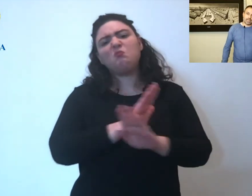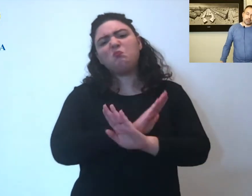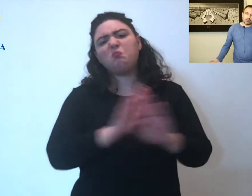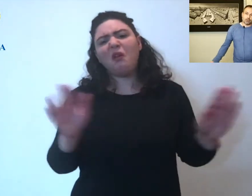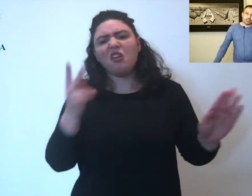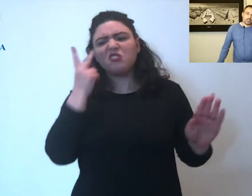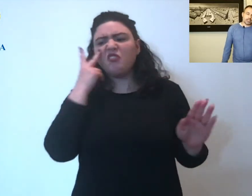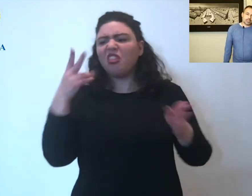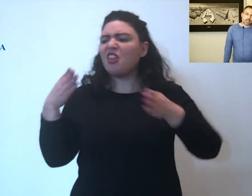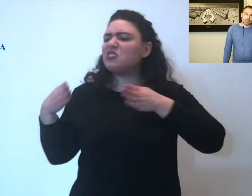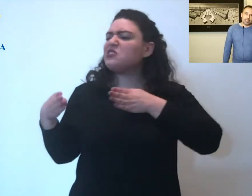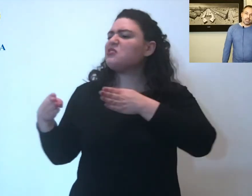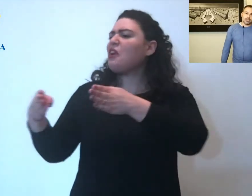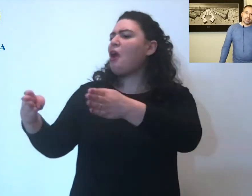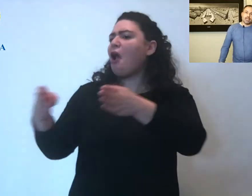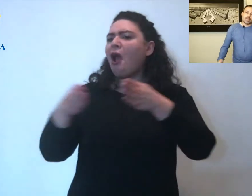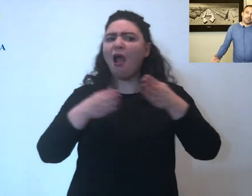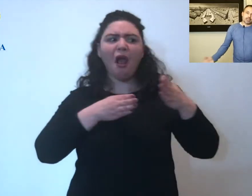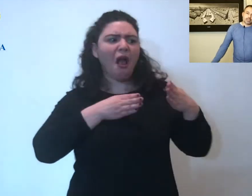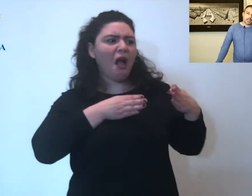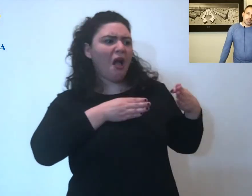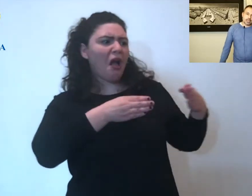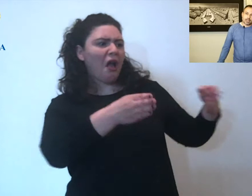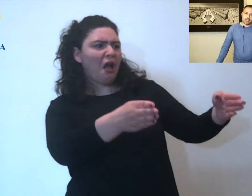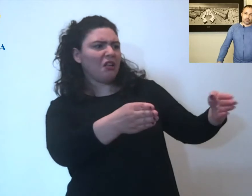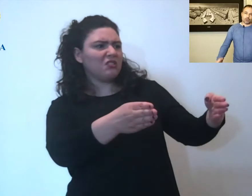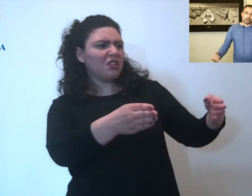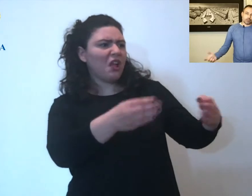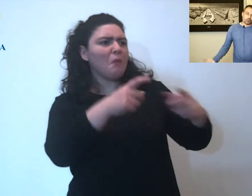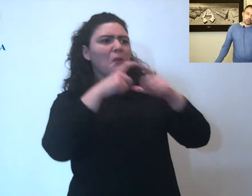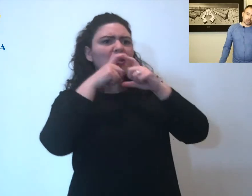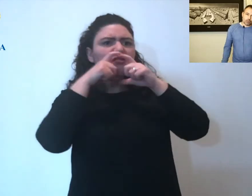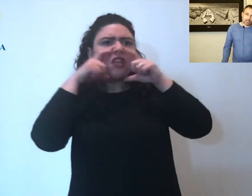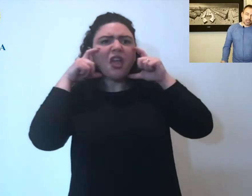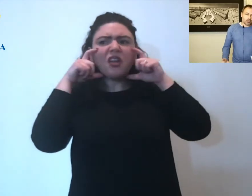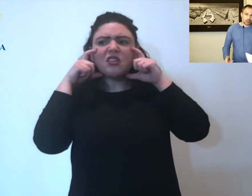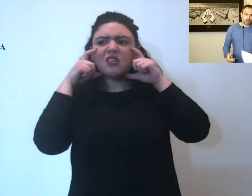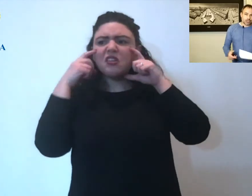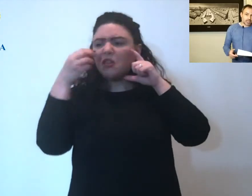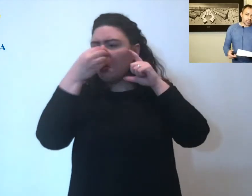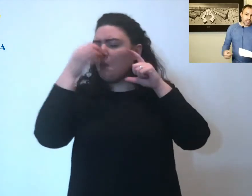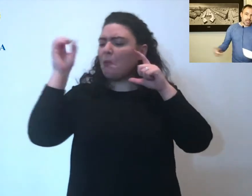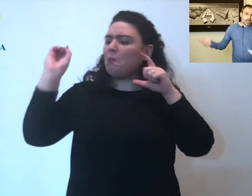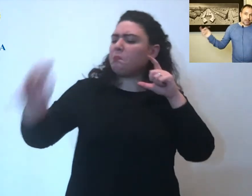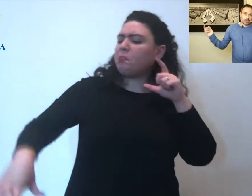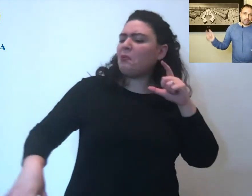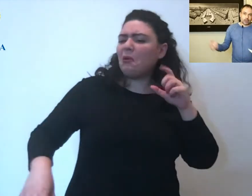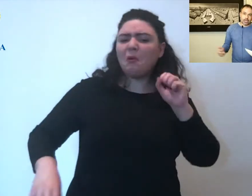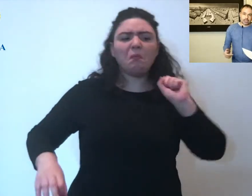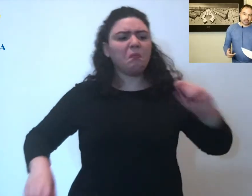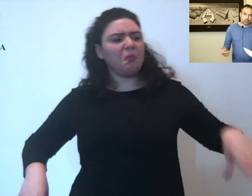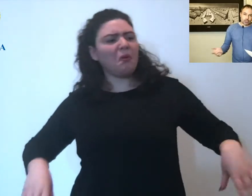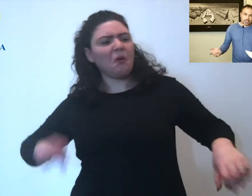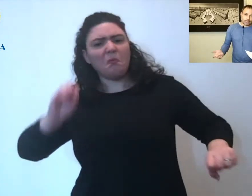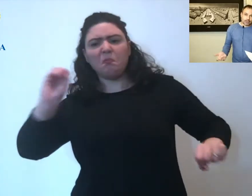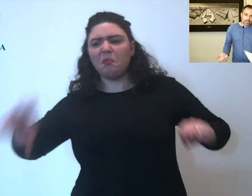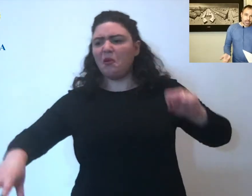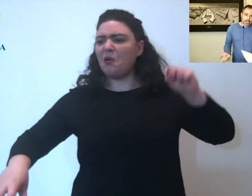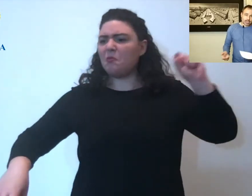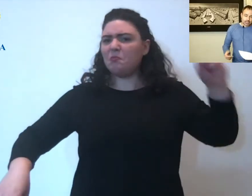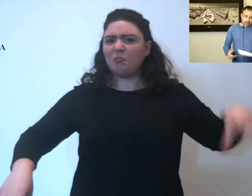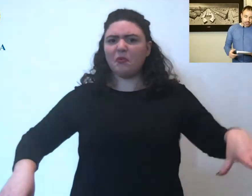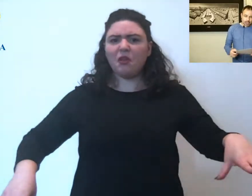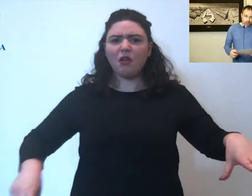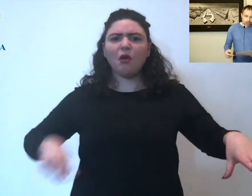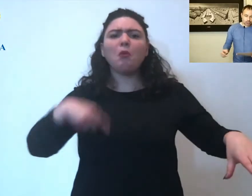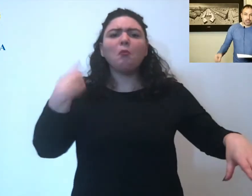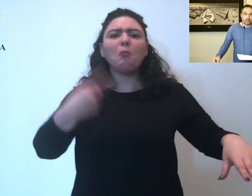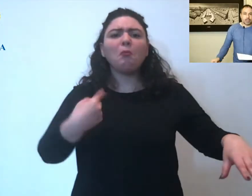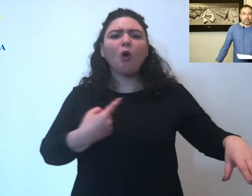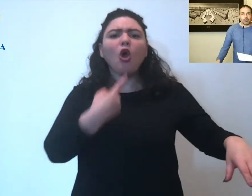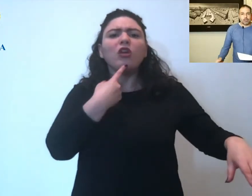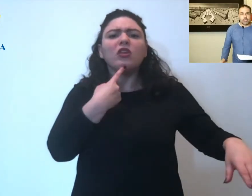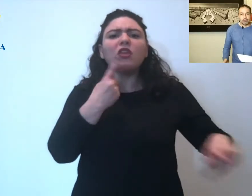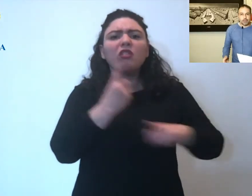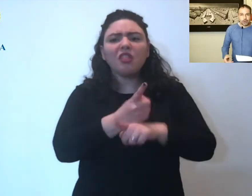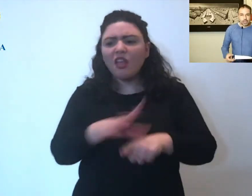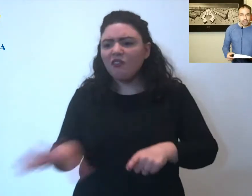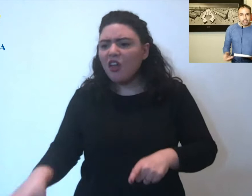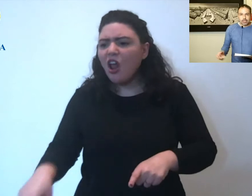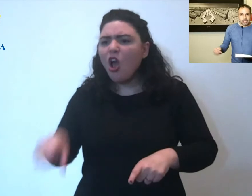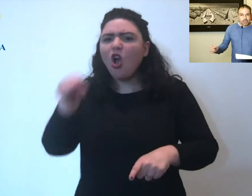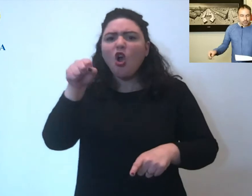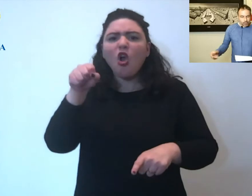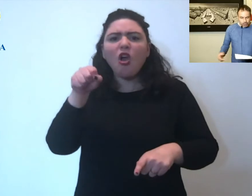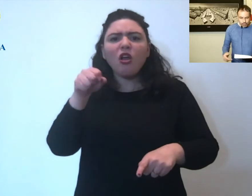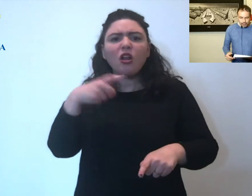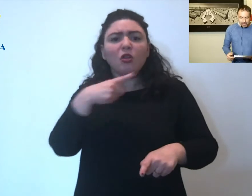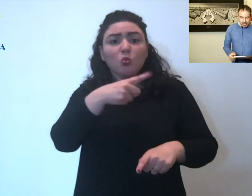più di vedere ai bordi delle strade le mascherine soprattutto quelle chirurgiche abbandonate e buttate via anche perché uno si debba raccogliere